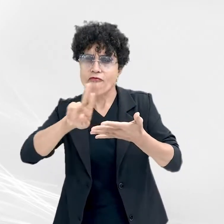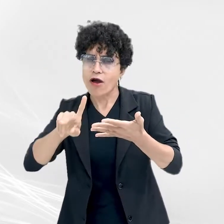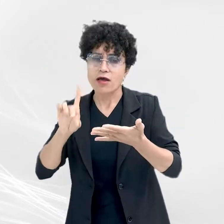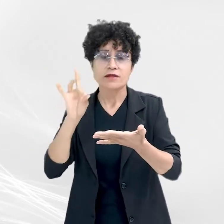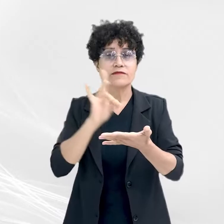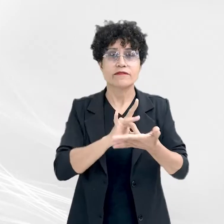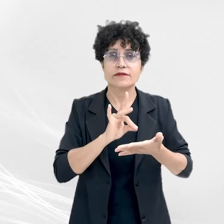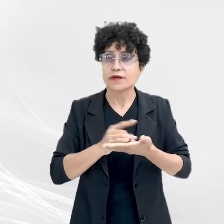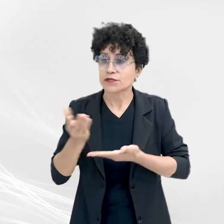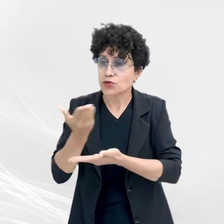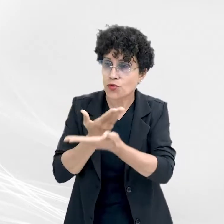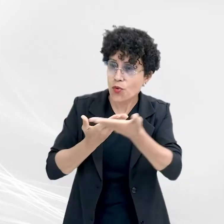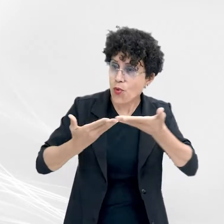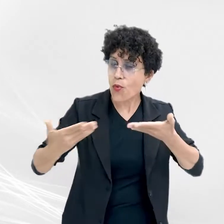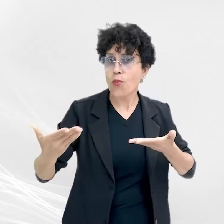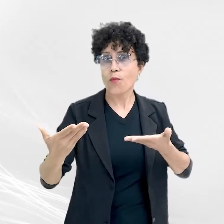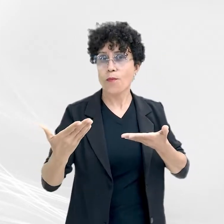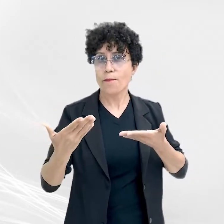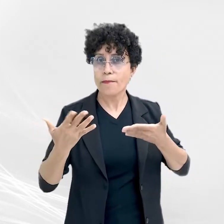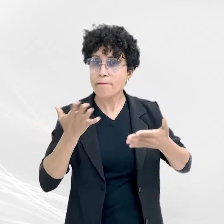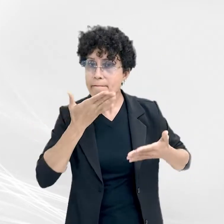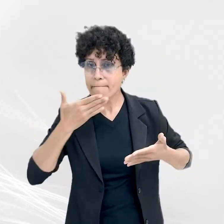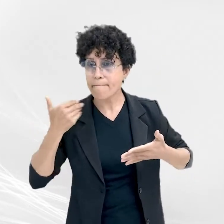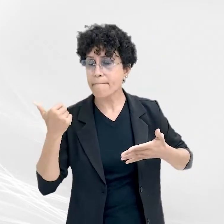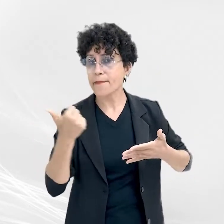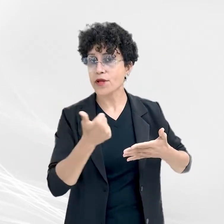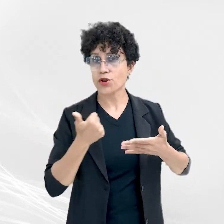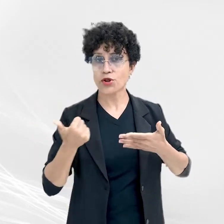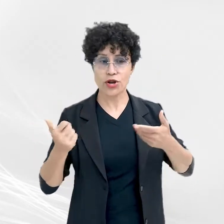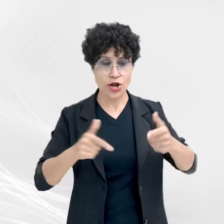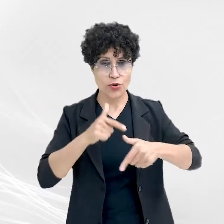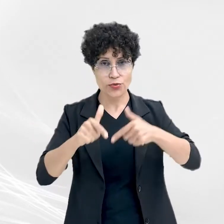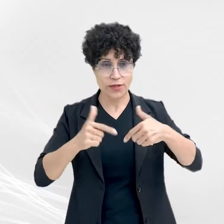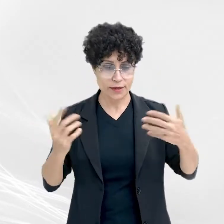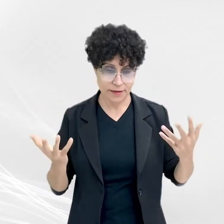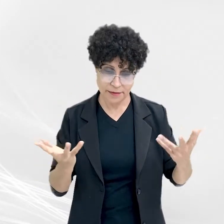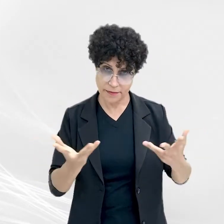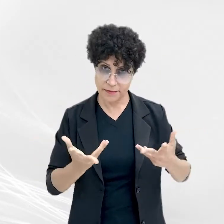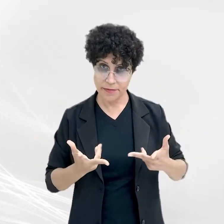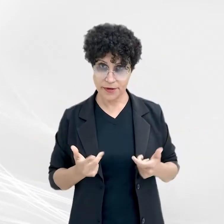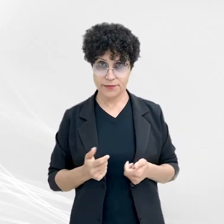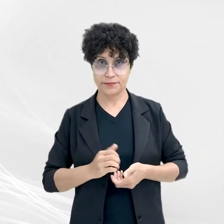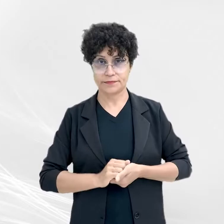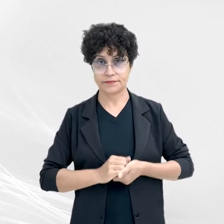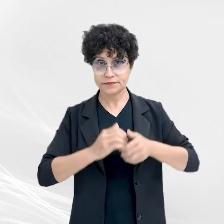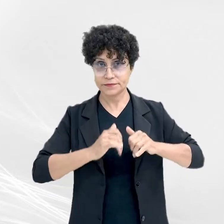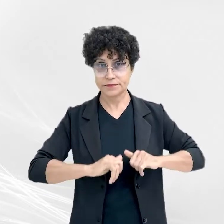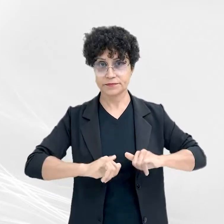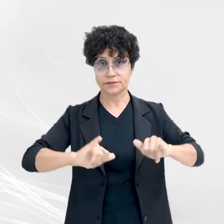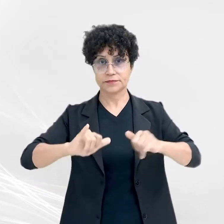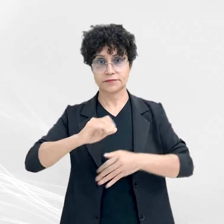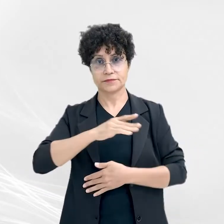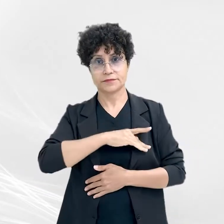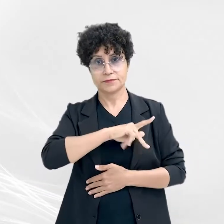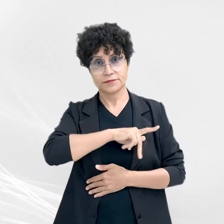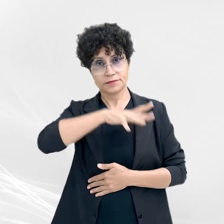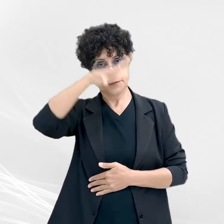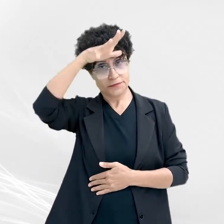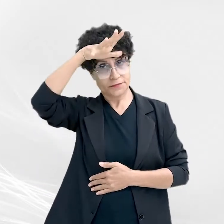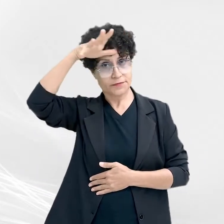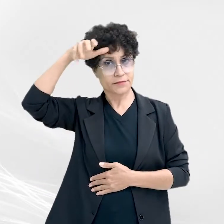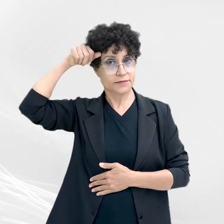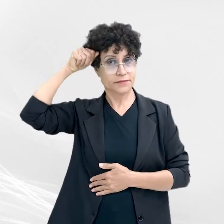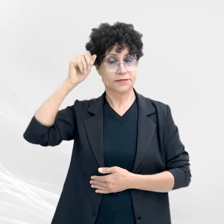compartilhar experiências e aprimorar nossa atuação. Fecha aspas. Este conteúdo é produzido pelo